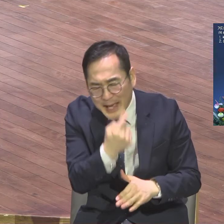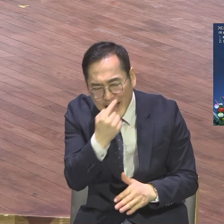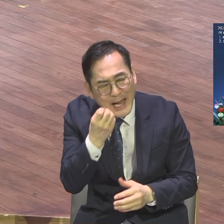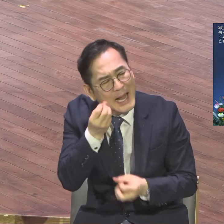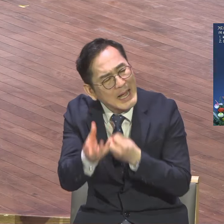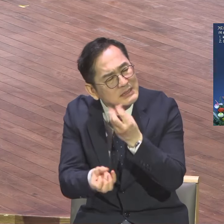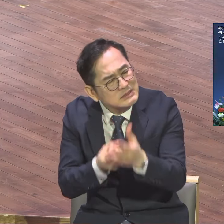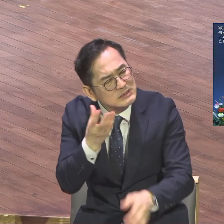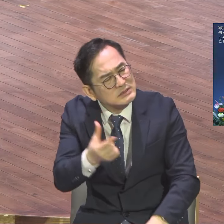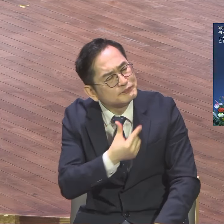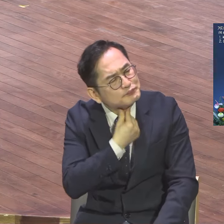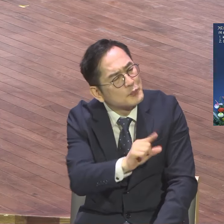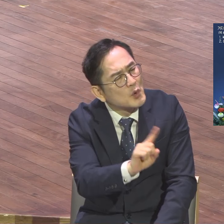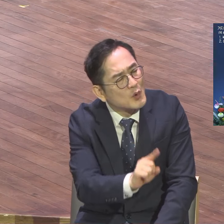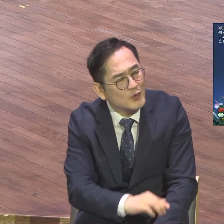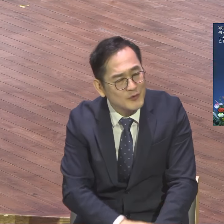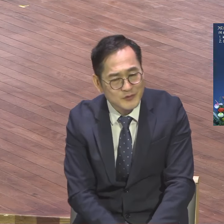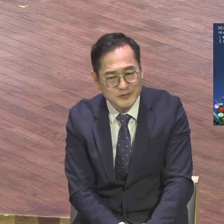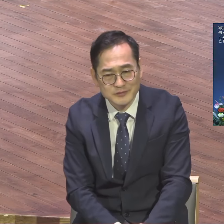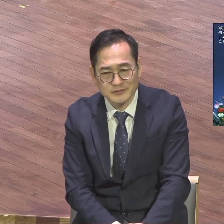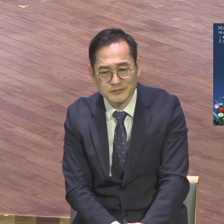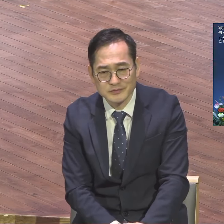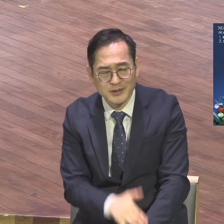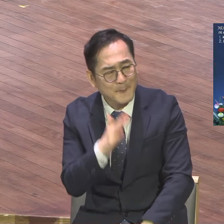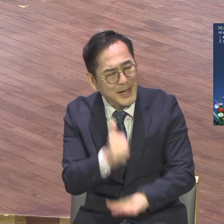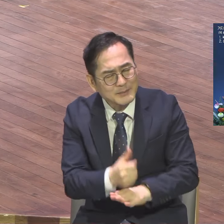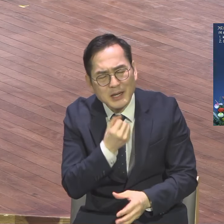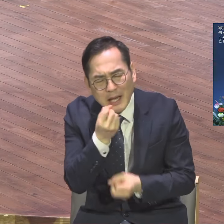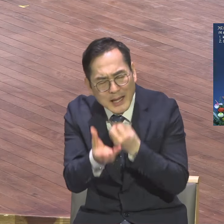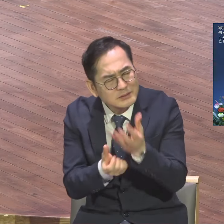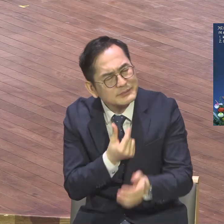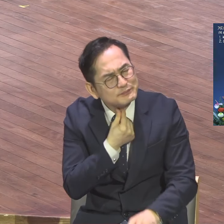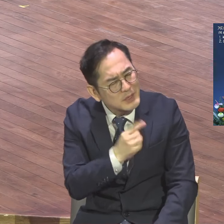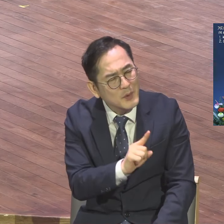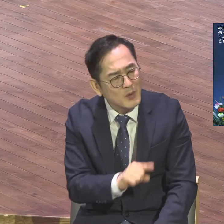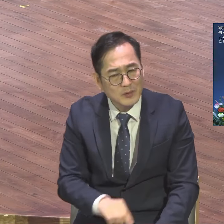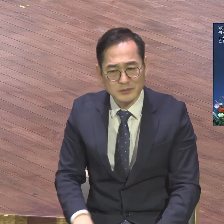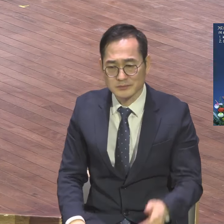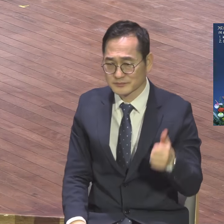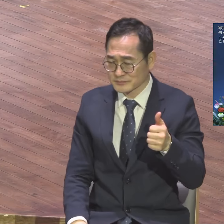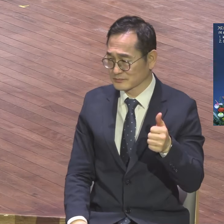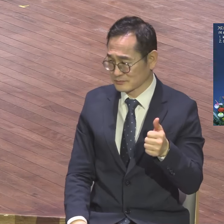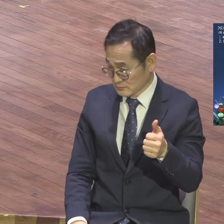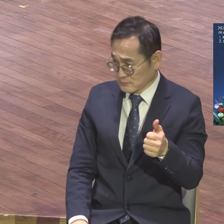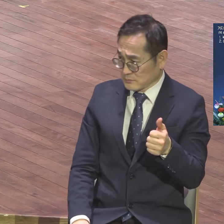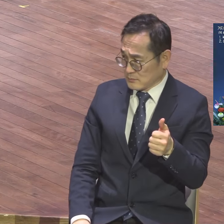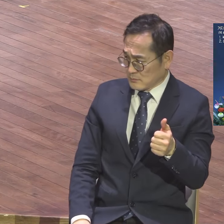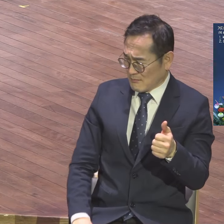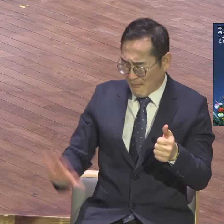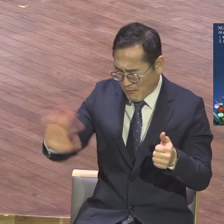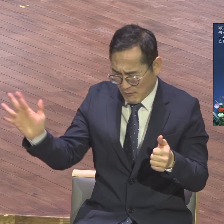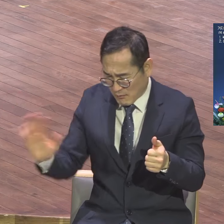싶습니까 세상 떠날 때 그러니까 히플 때 목사님이 정식을 하고 이 말이었어요